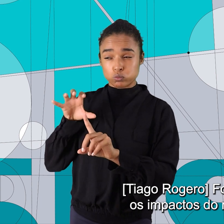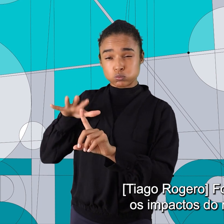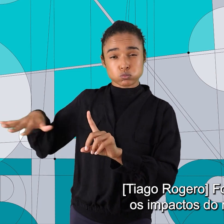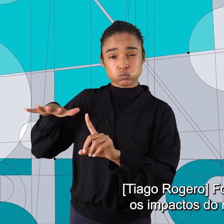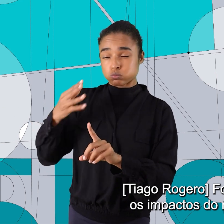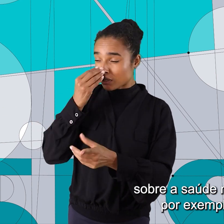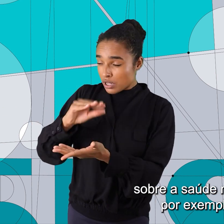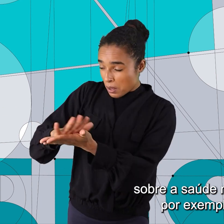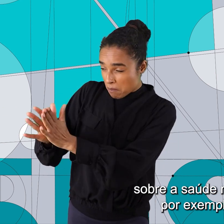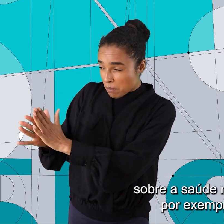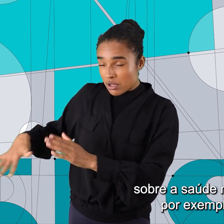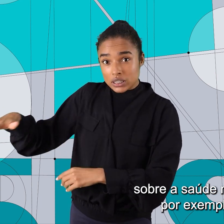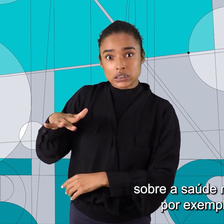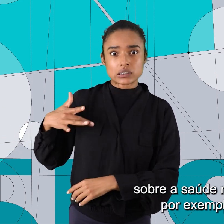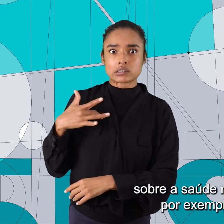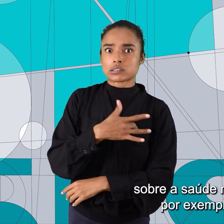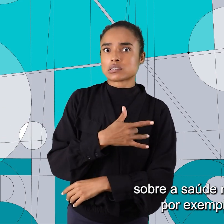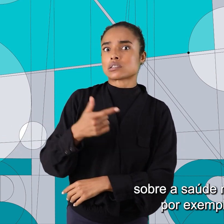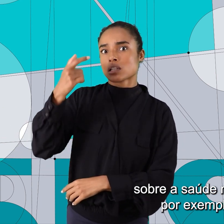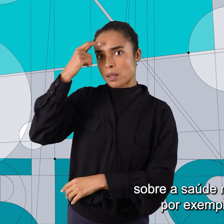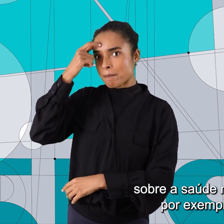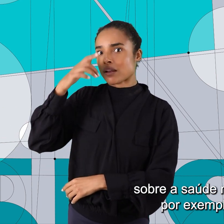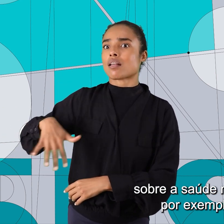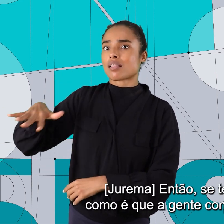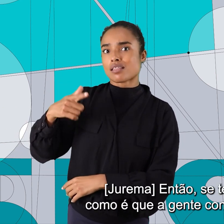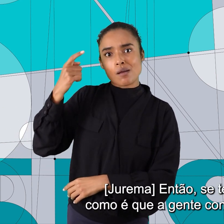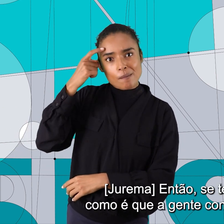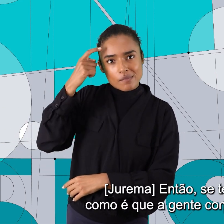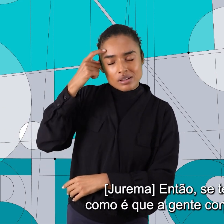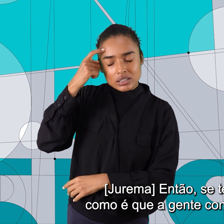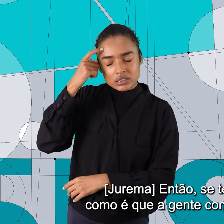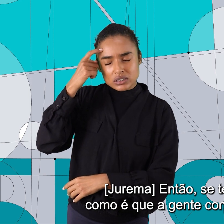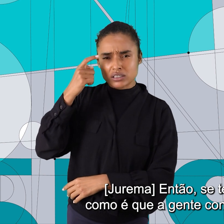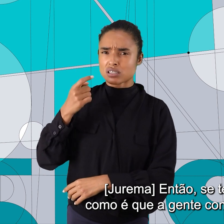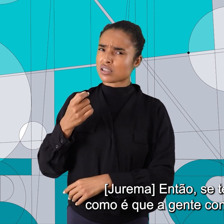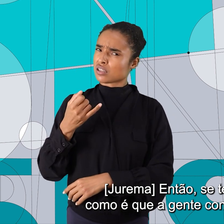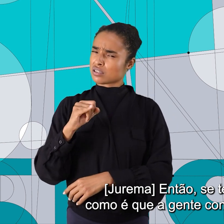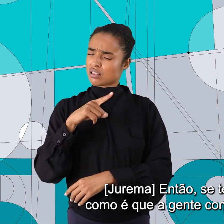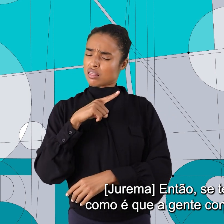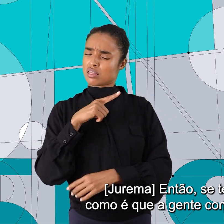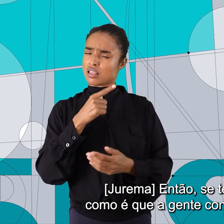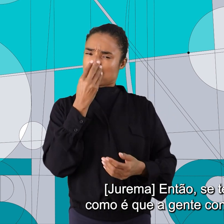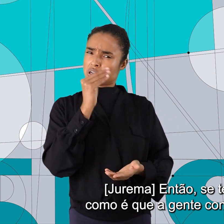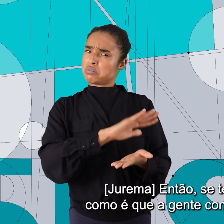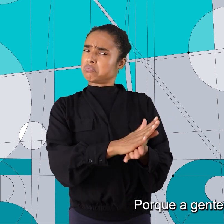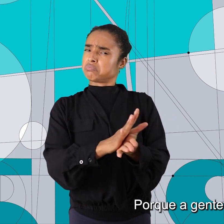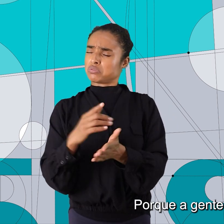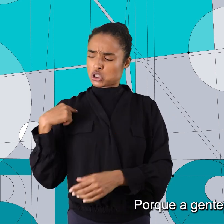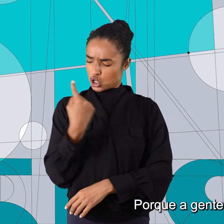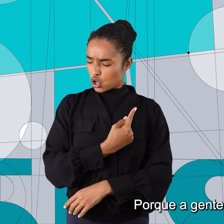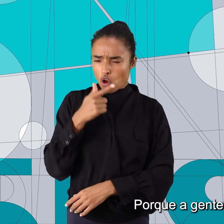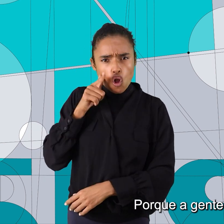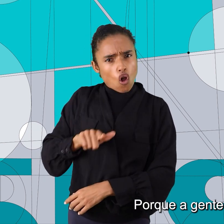impactos do racismo sobre a saúde mental, por exemplo. Então, se tem racismo, como é que a gente consegue estar aqui?